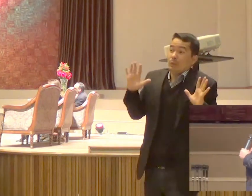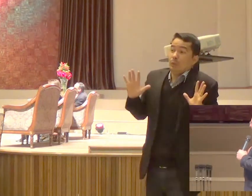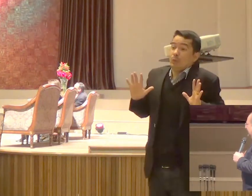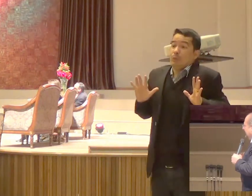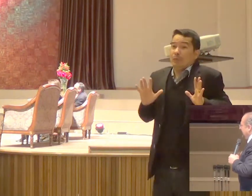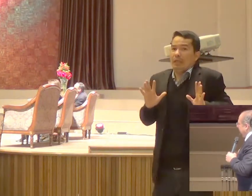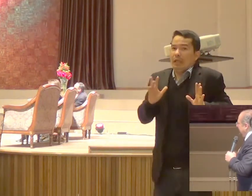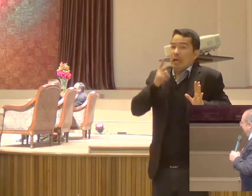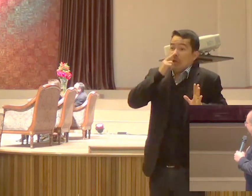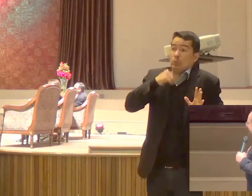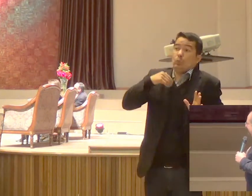Jerusalém